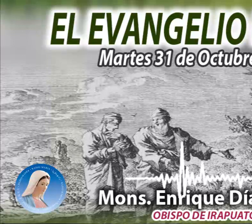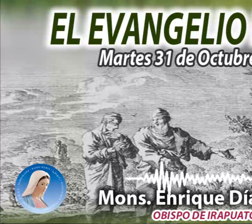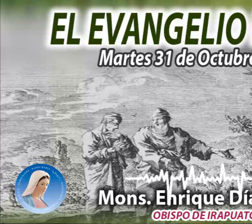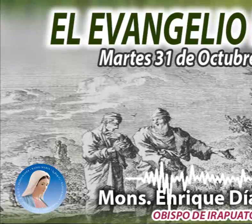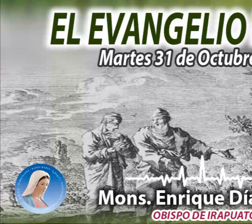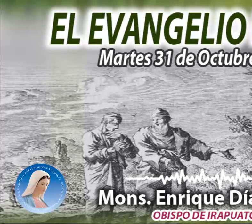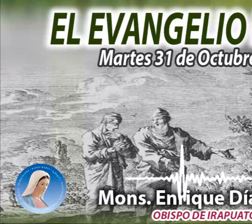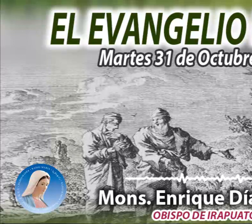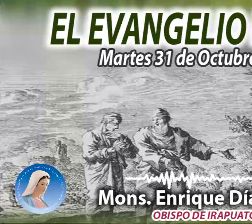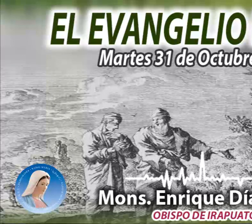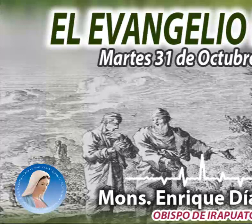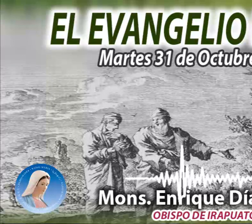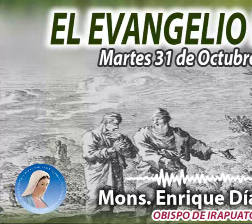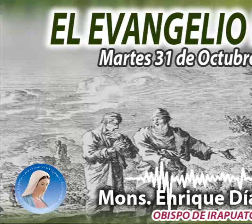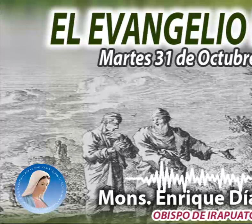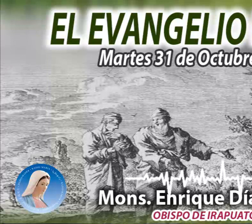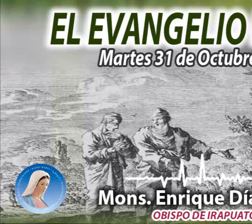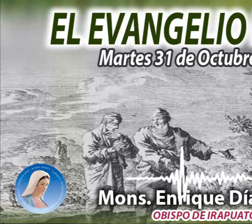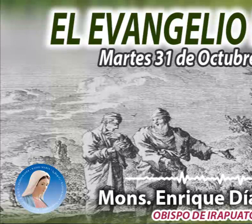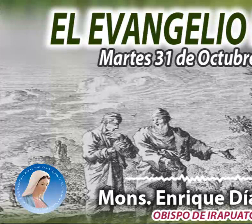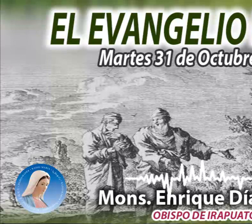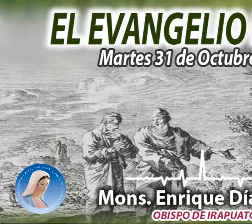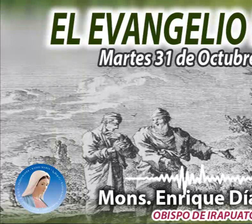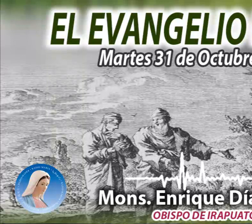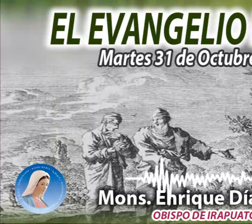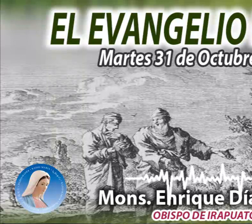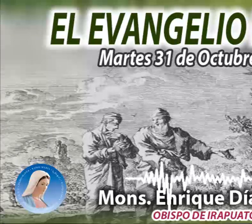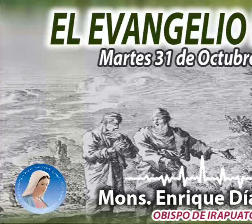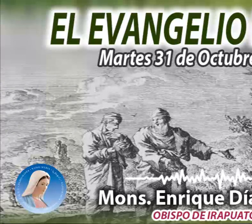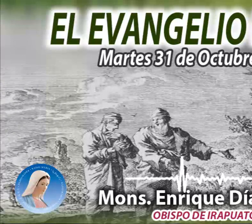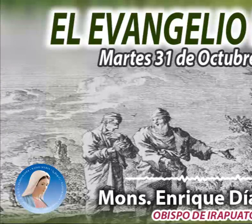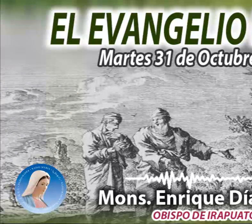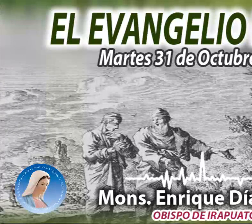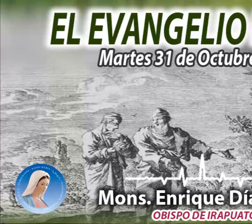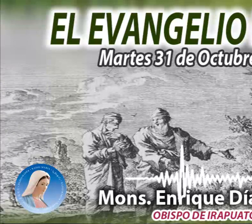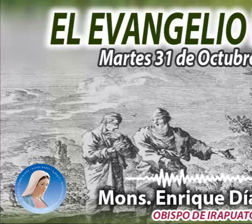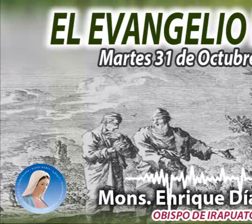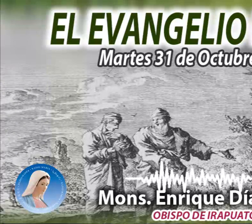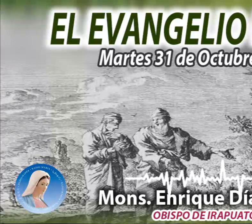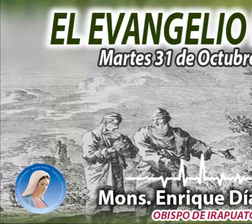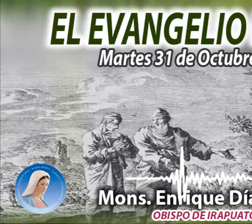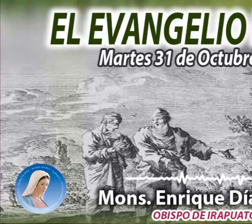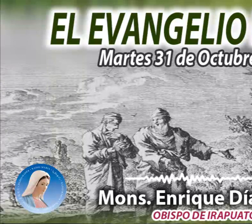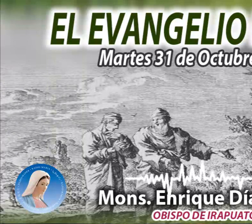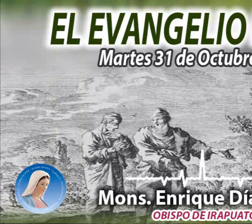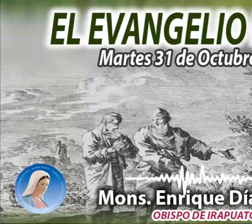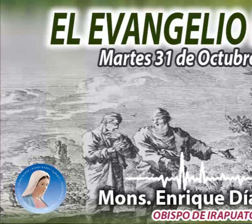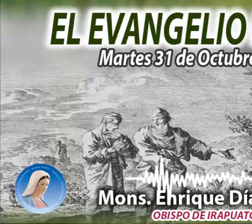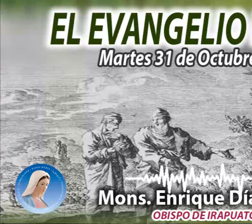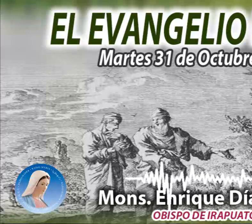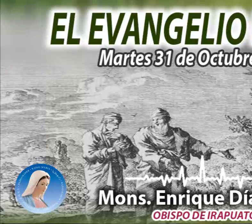Dispuso Dios en su sabiduría, revelarse a sí mismo y dar a conocer el misterio de su voluntad.